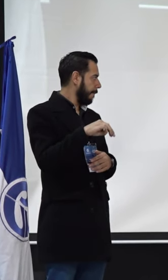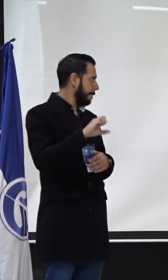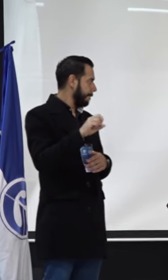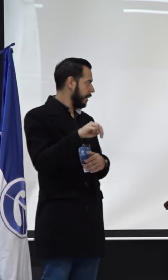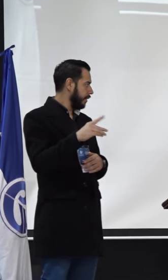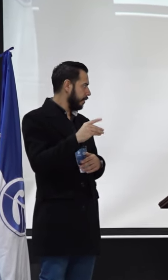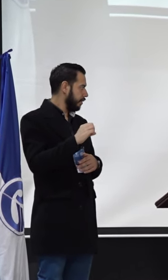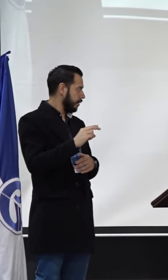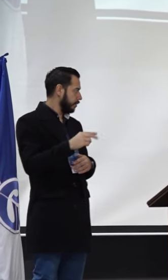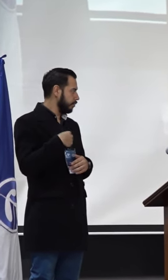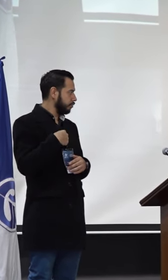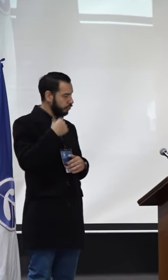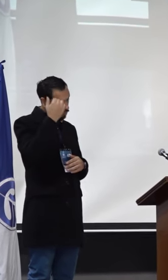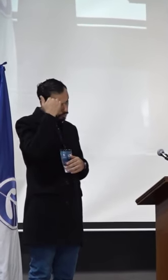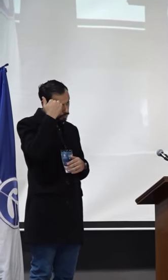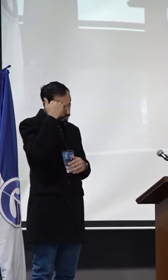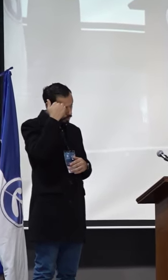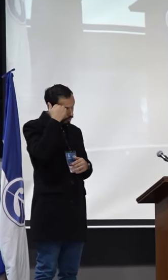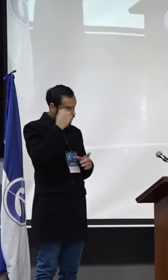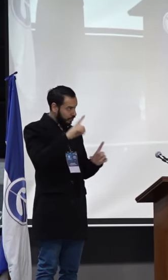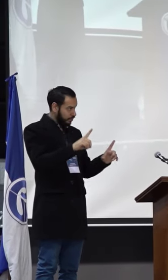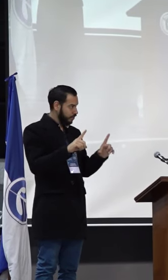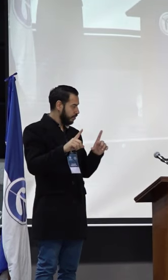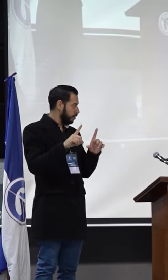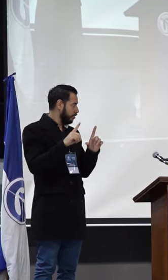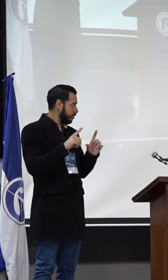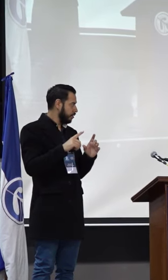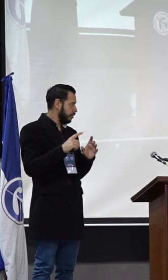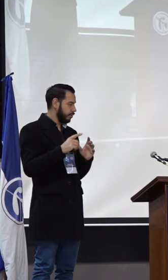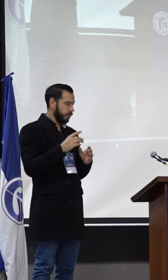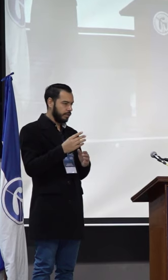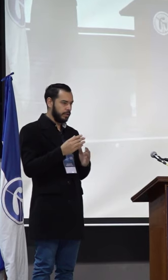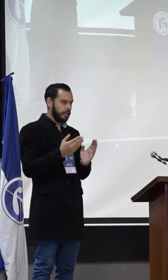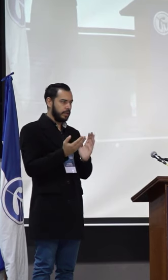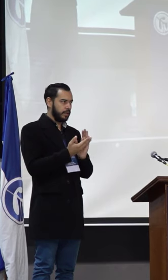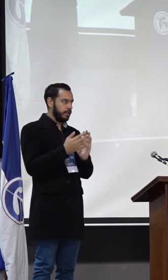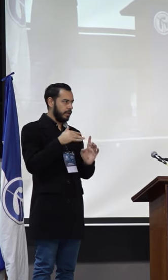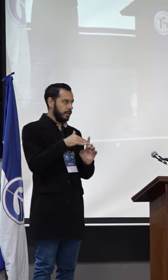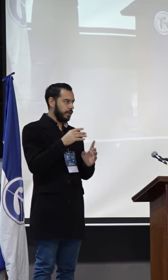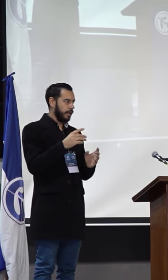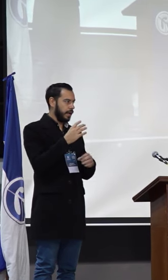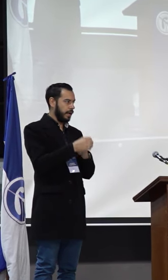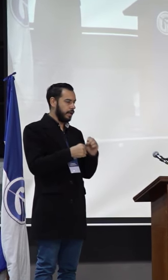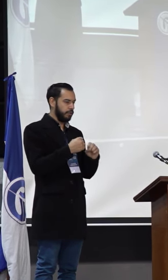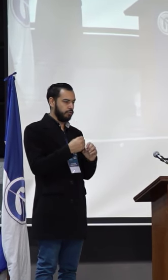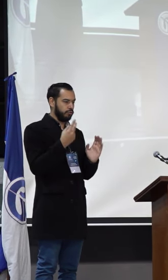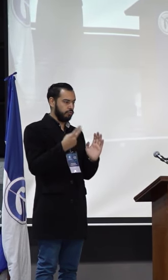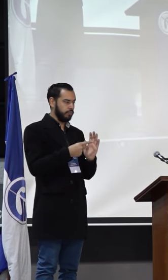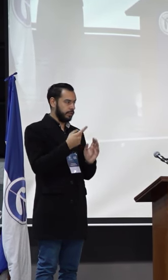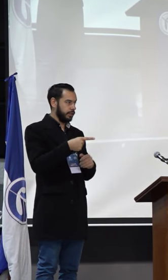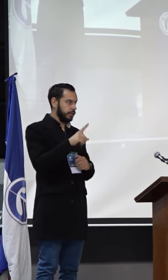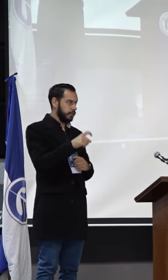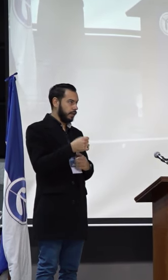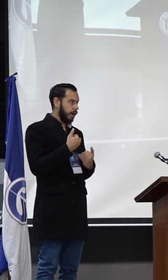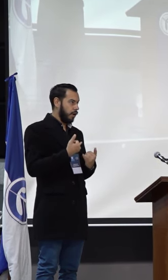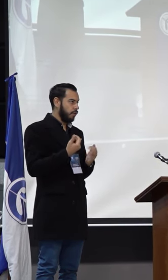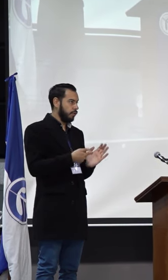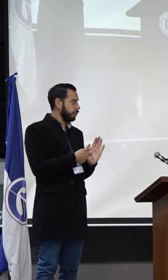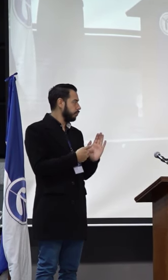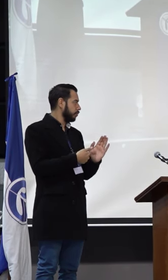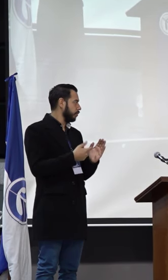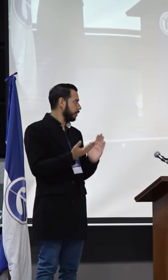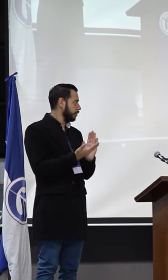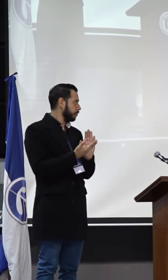de la licenciatura en Educación Básica con énfasis en Ciencias Sociales del 2016. Actualmente estoy haciendo estudios de